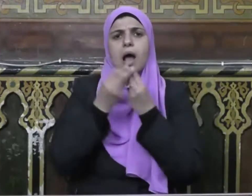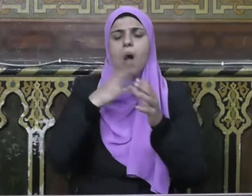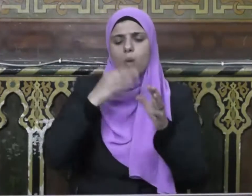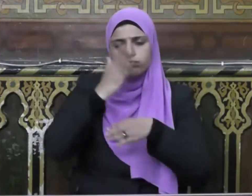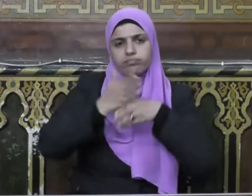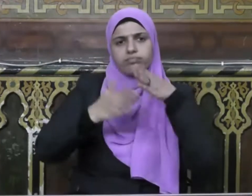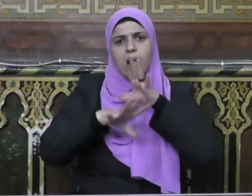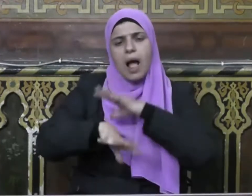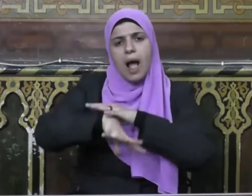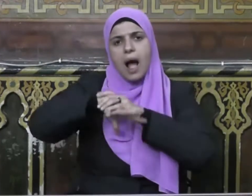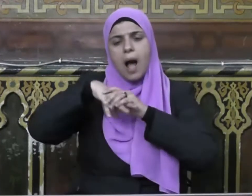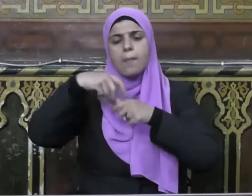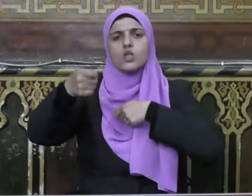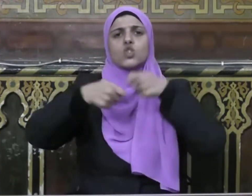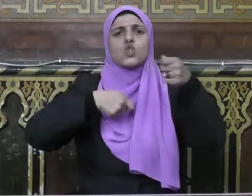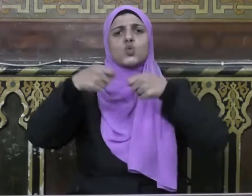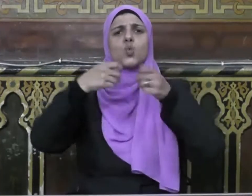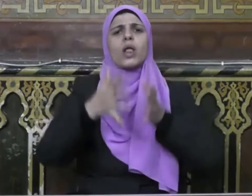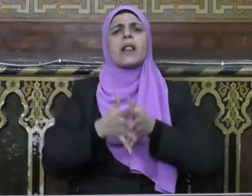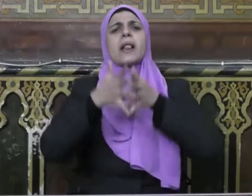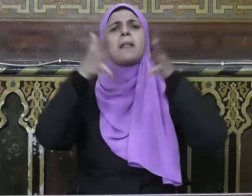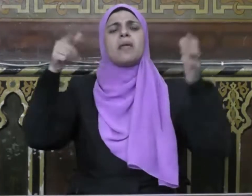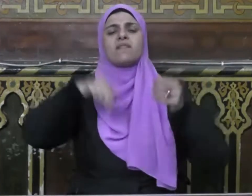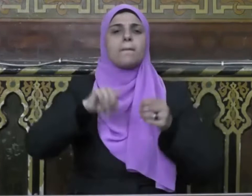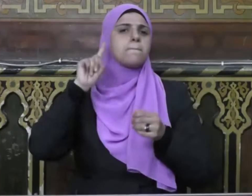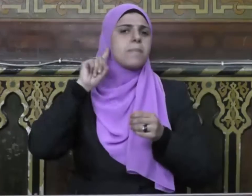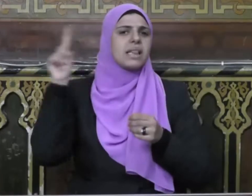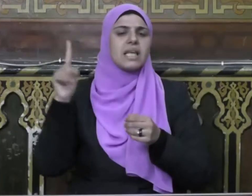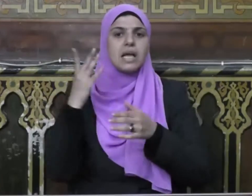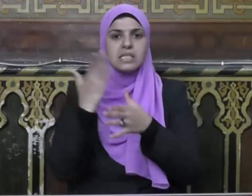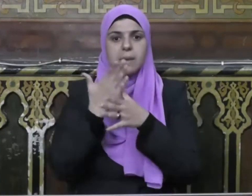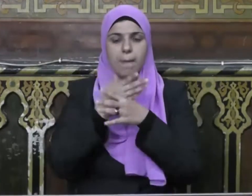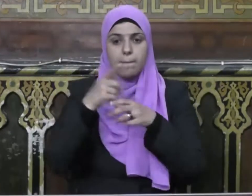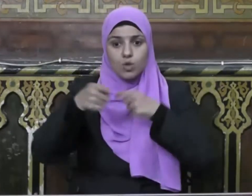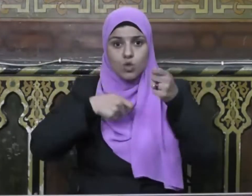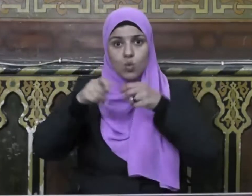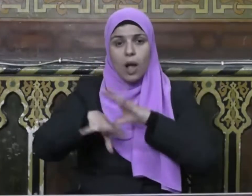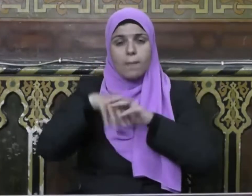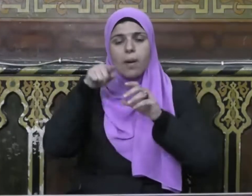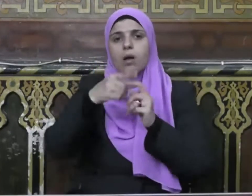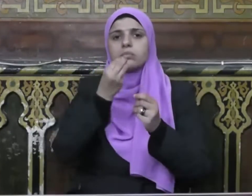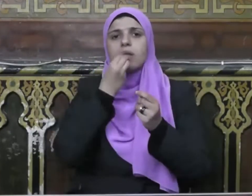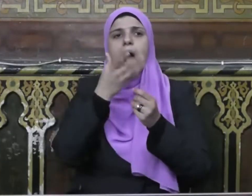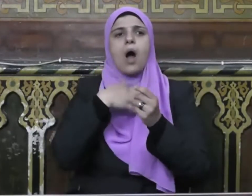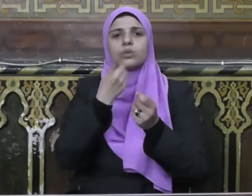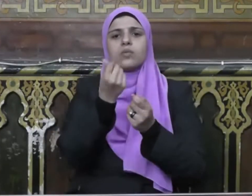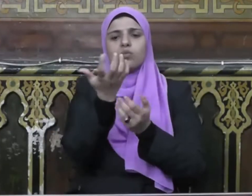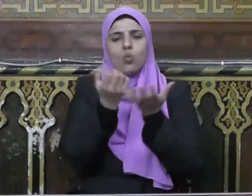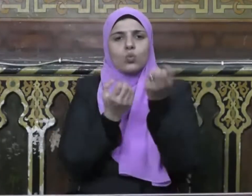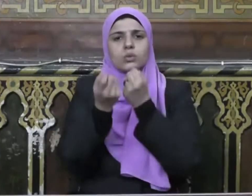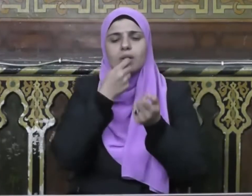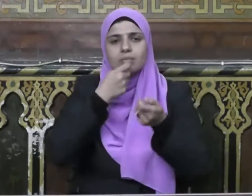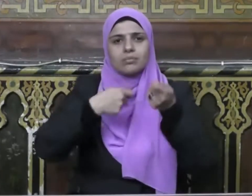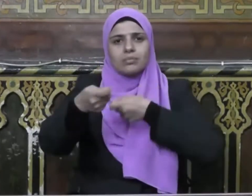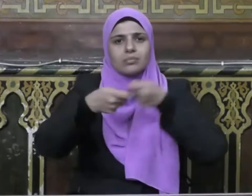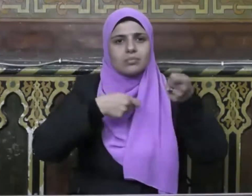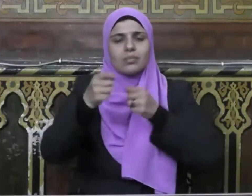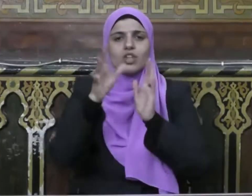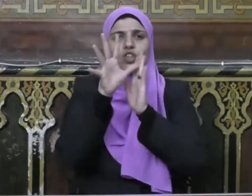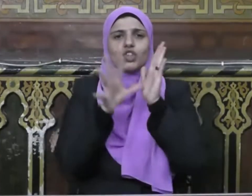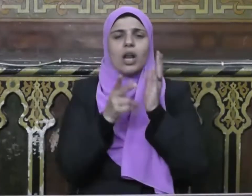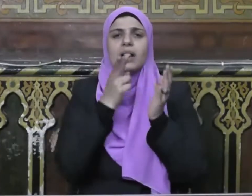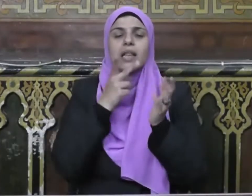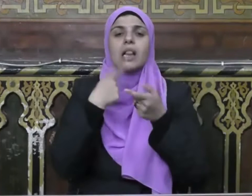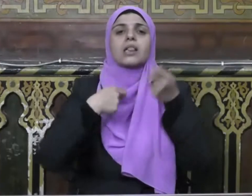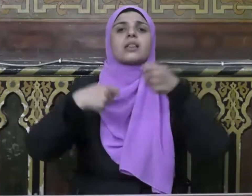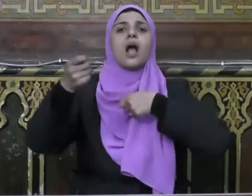إلى إقامة سوق كبيرة بالمدينة لتكون مصدراً للكسب المشروع